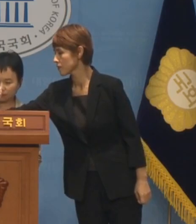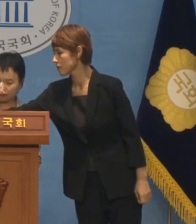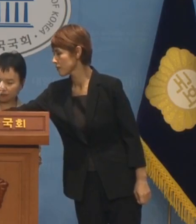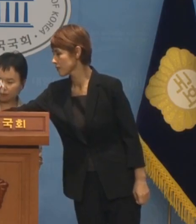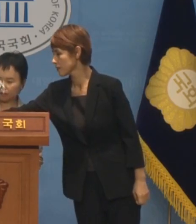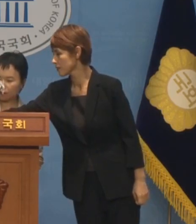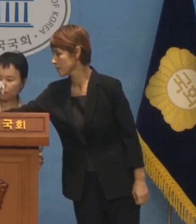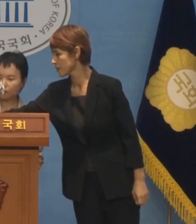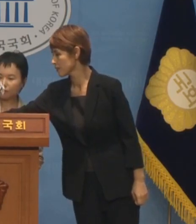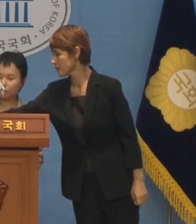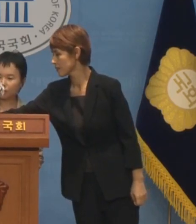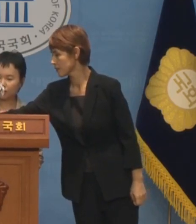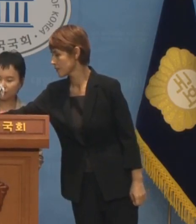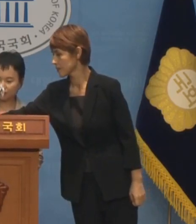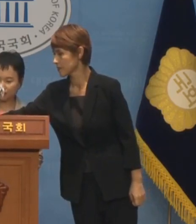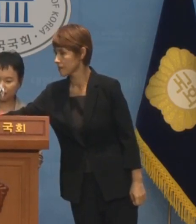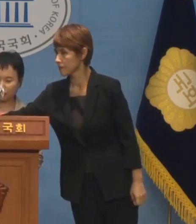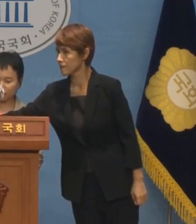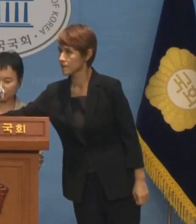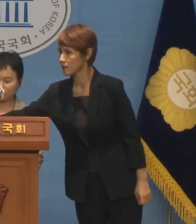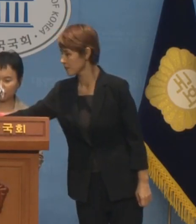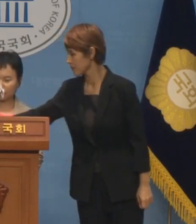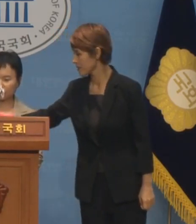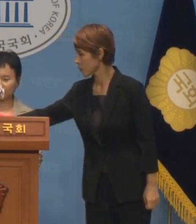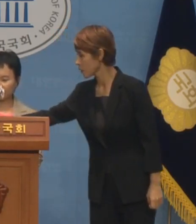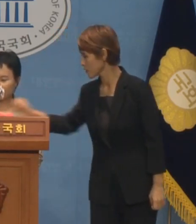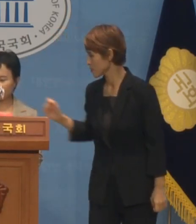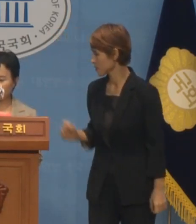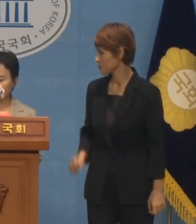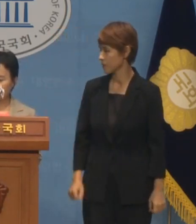네, 껄판을... 네, 감사합니다.